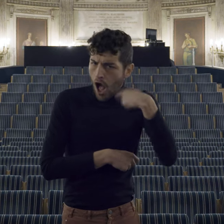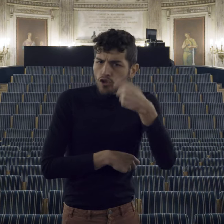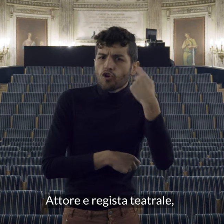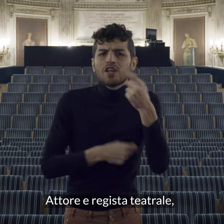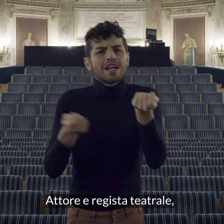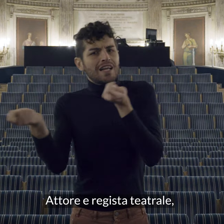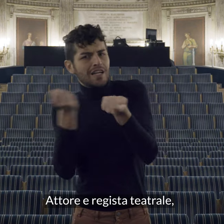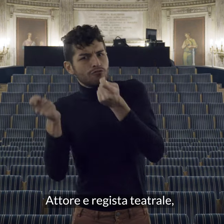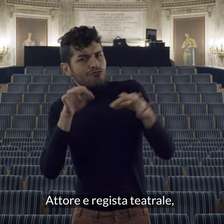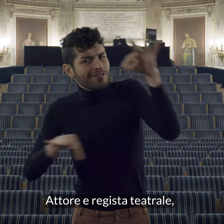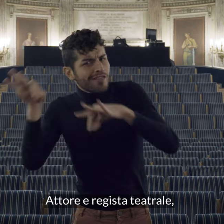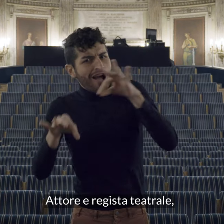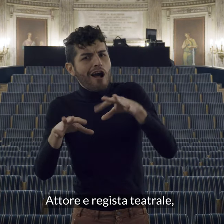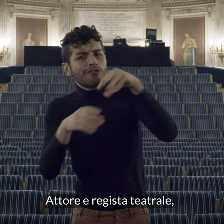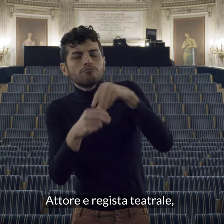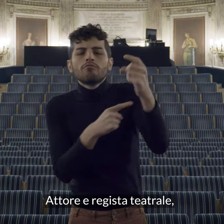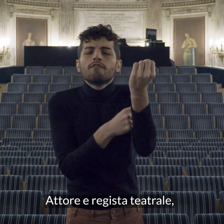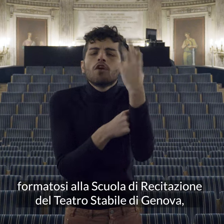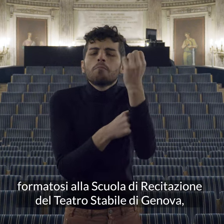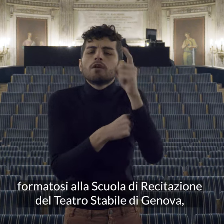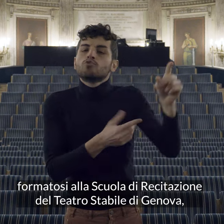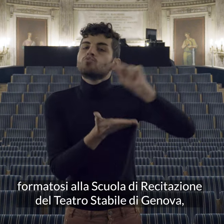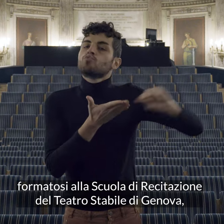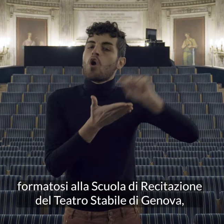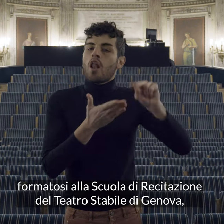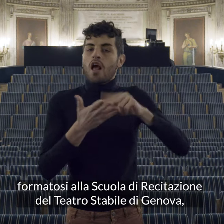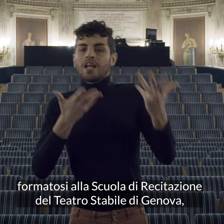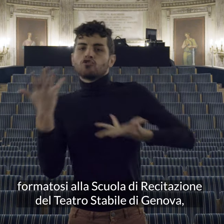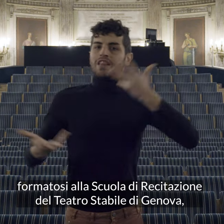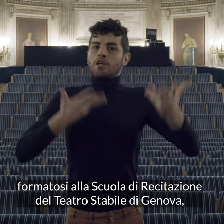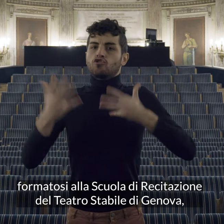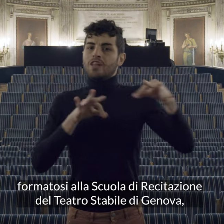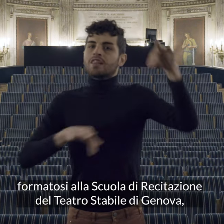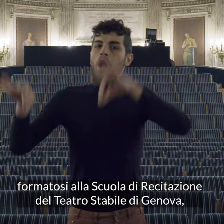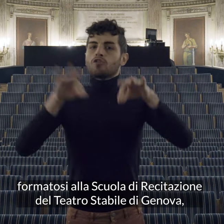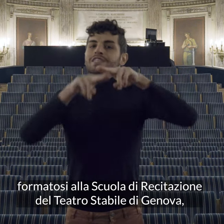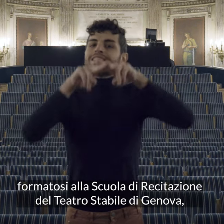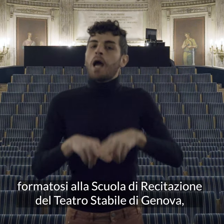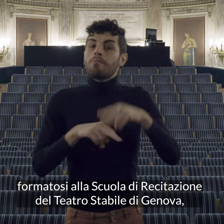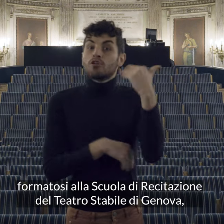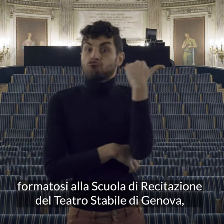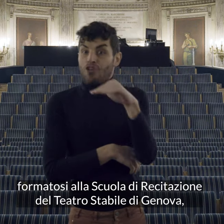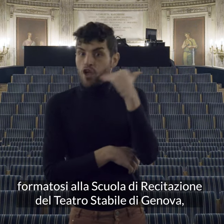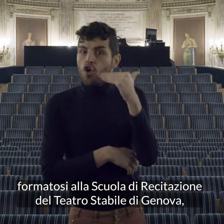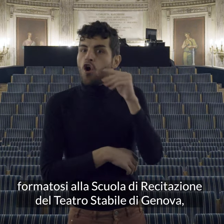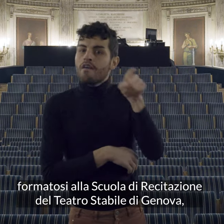attore e regista teatrale formatosi alla scuola di recitazione del teatro stabile di genova